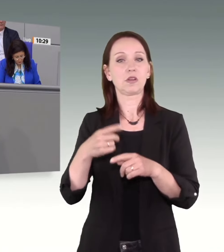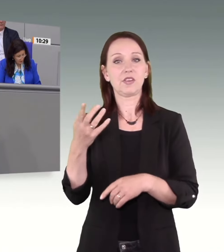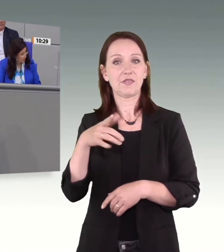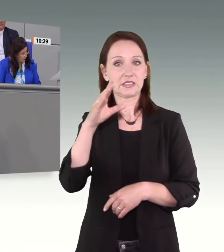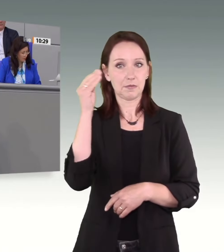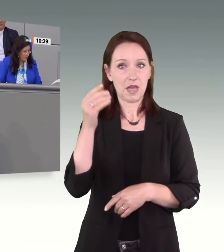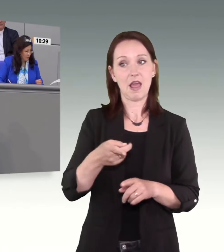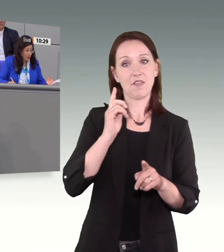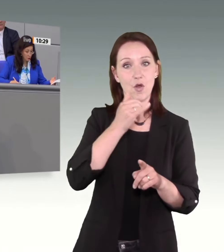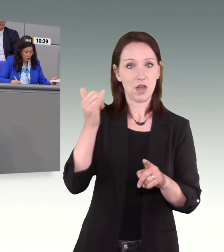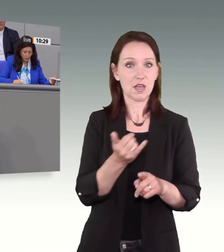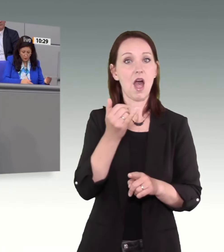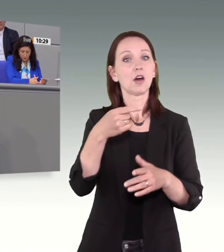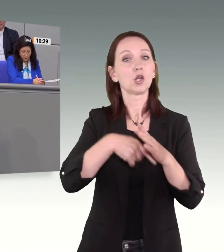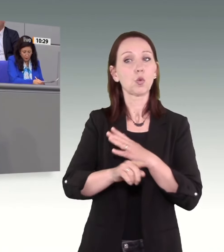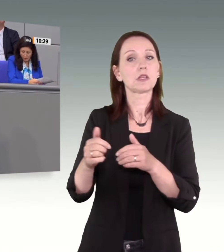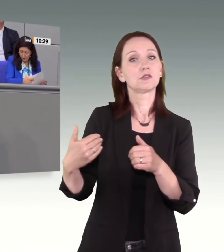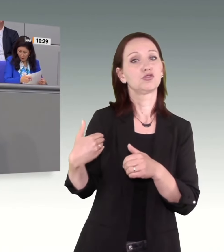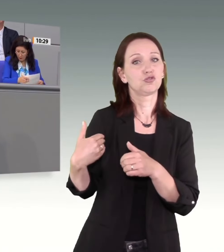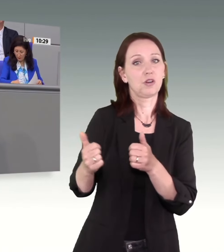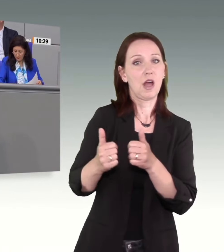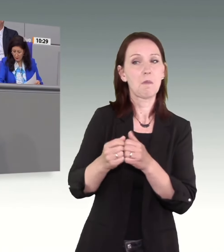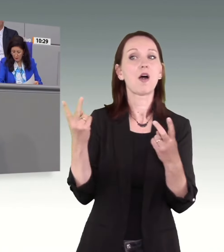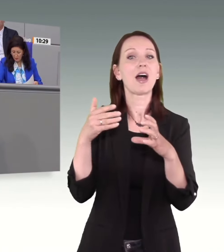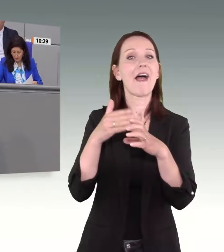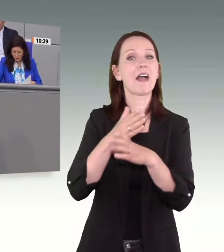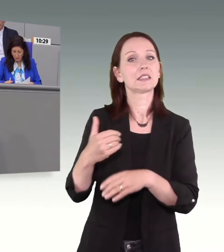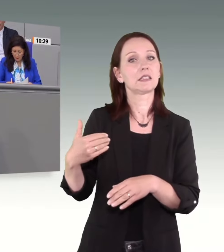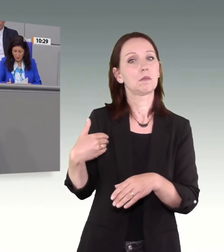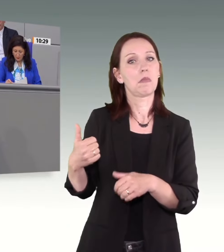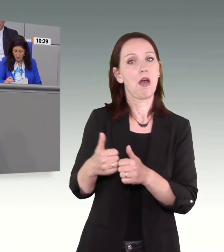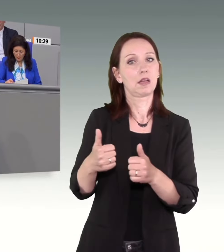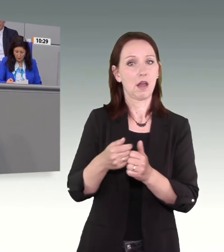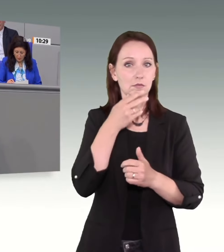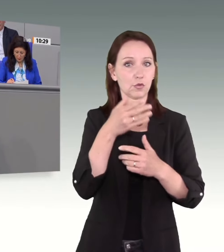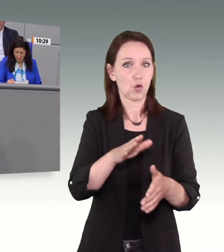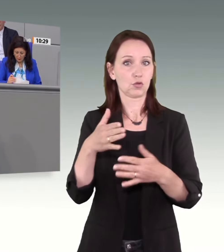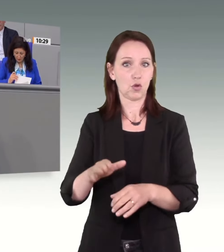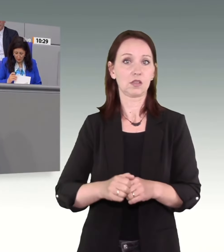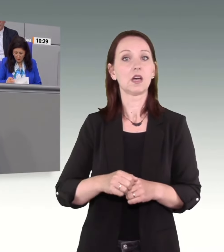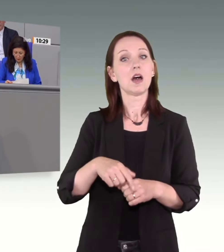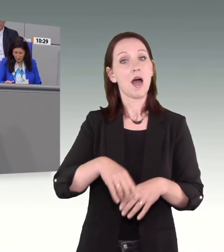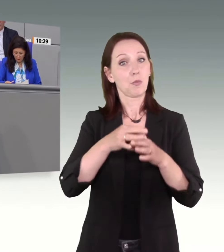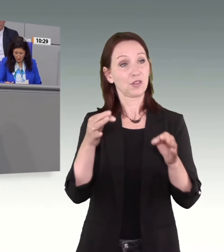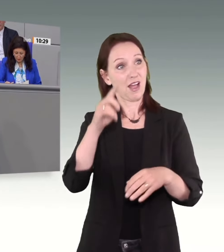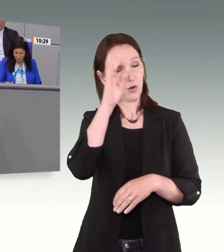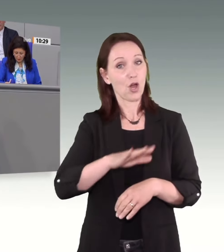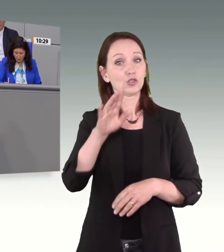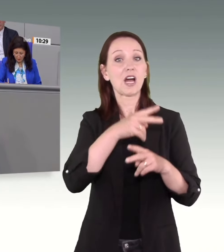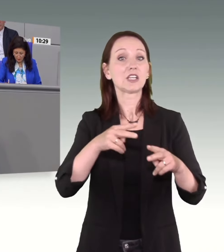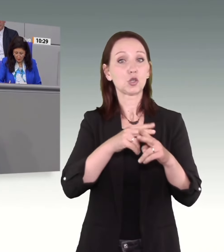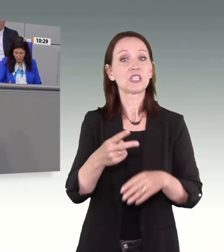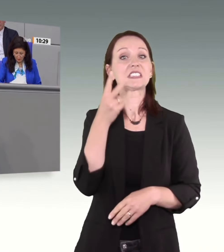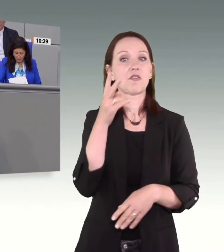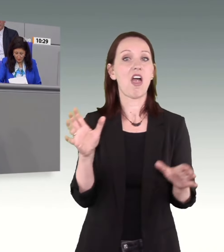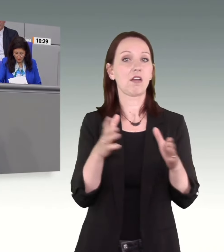zwei Gruppenvergewaltigungen. Die Gewaltkriminalität stieg im letzten Jahr um 8,6 Prozent und befindet sich inzwischen auf dem